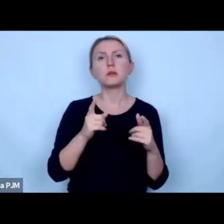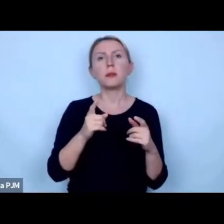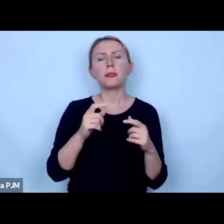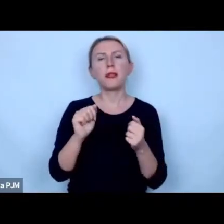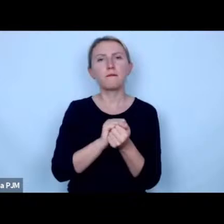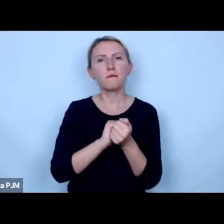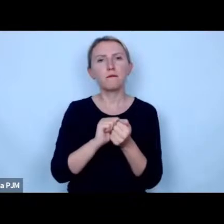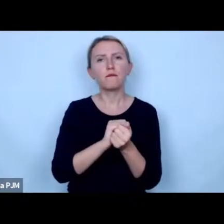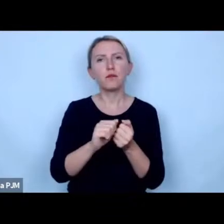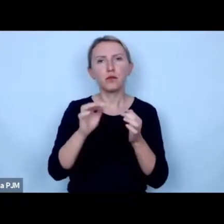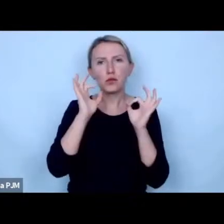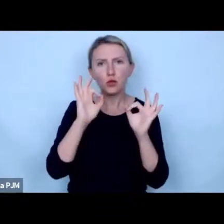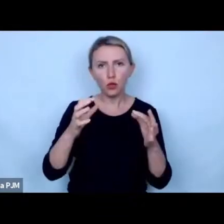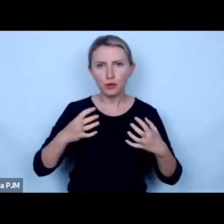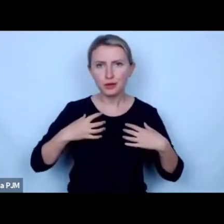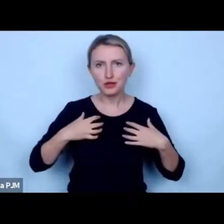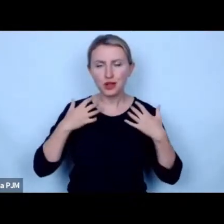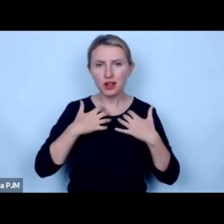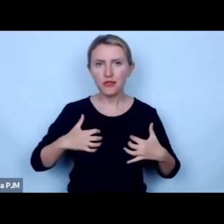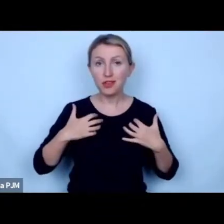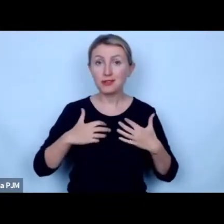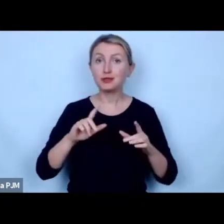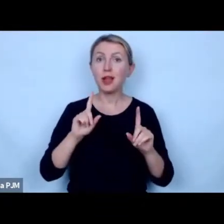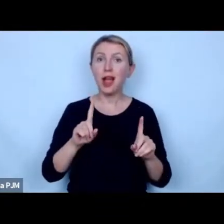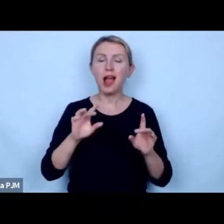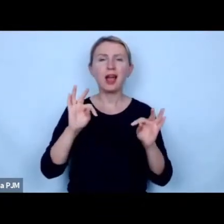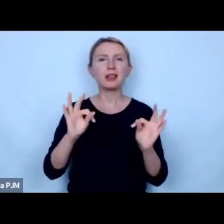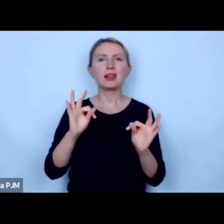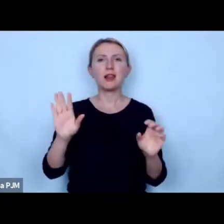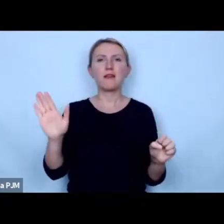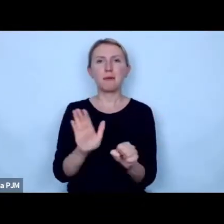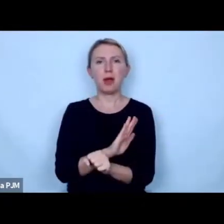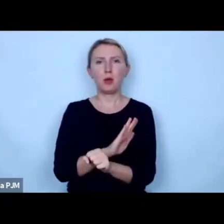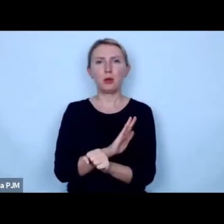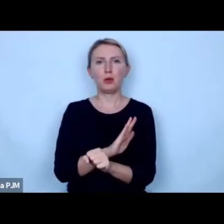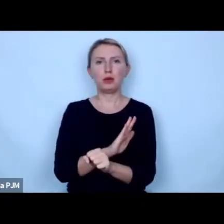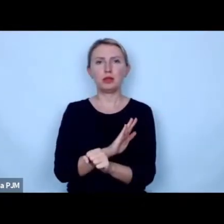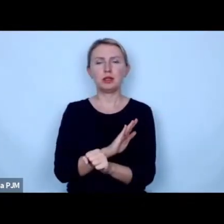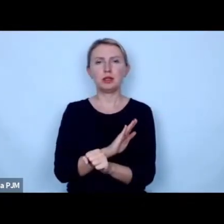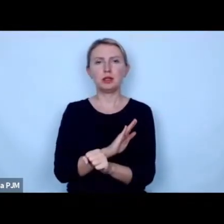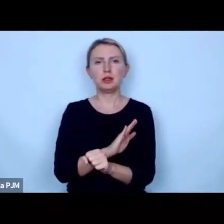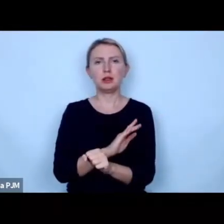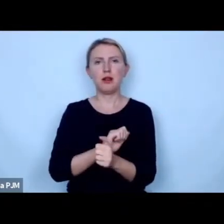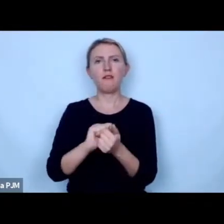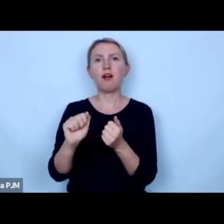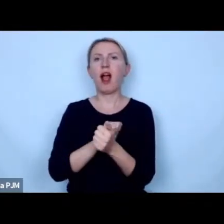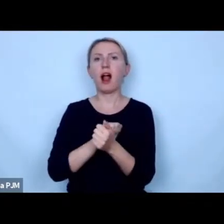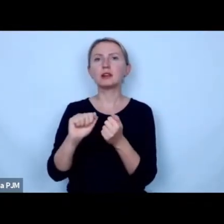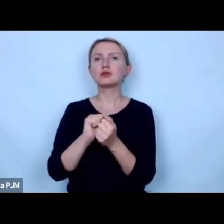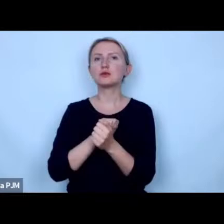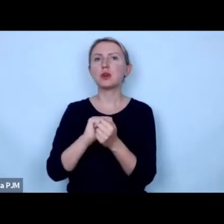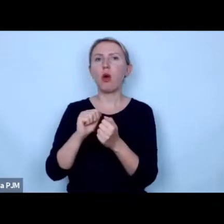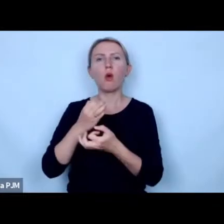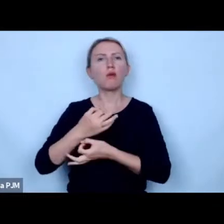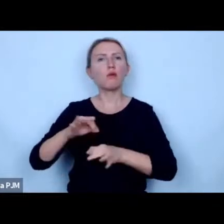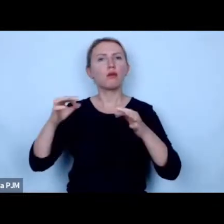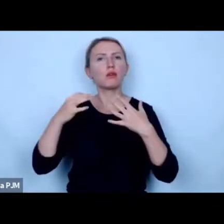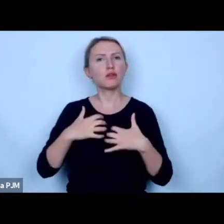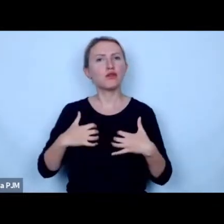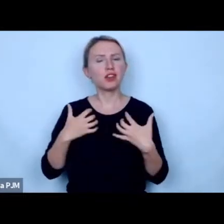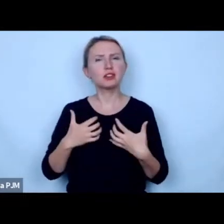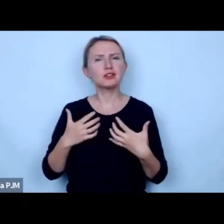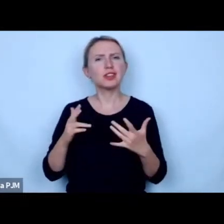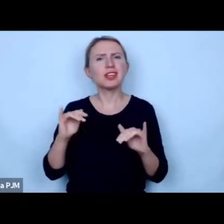wywalczyliśmy do obrostan tych zwierząt natomiast teraz całkowicie całkowicie walczmy o wyzwolenie zwierząt